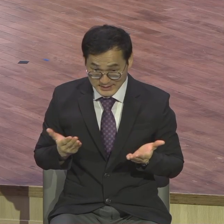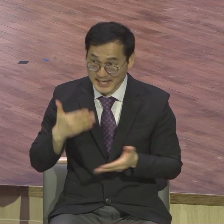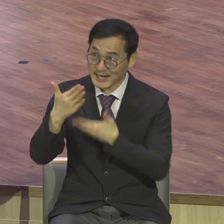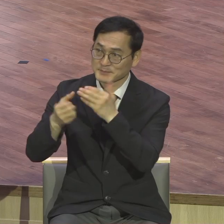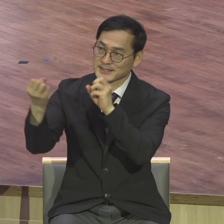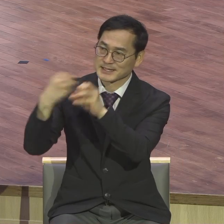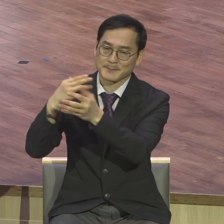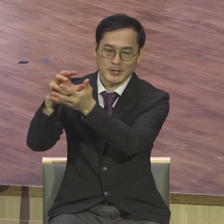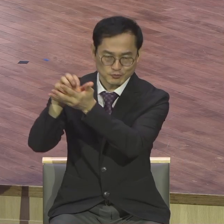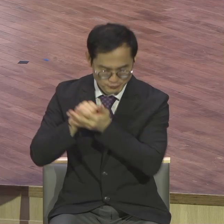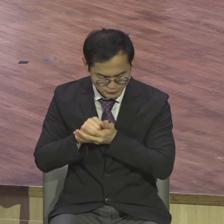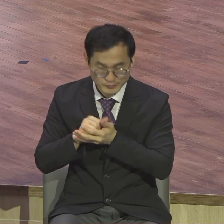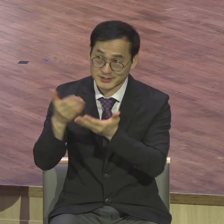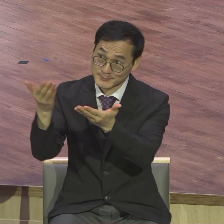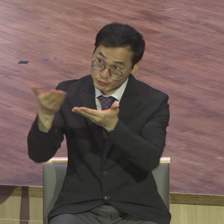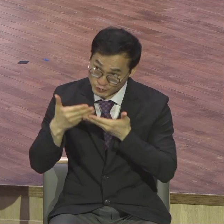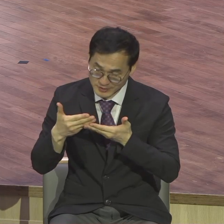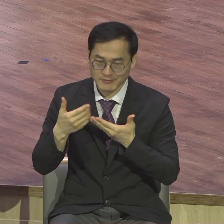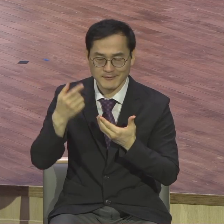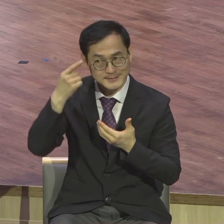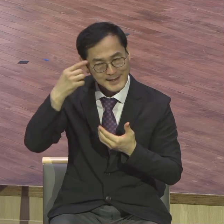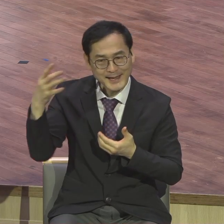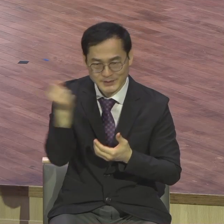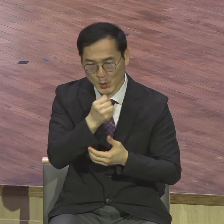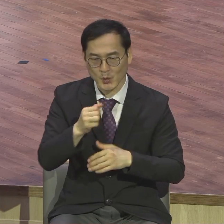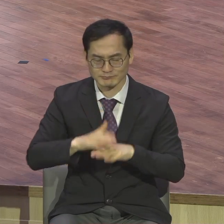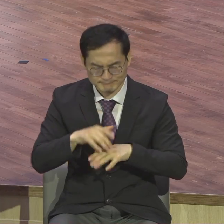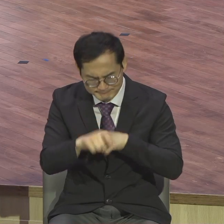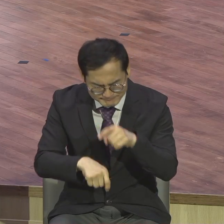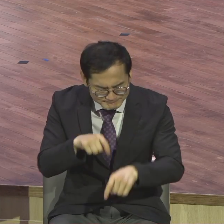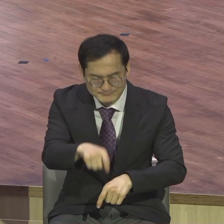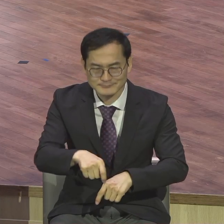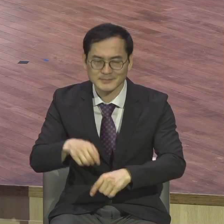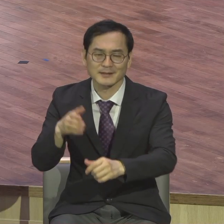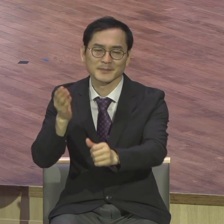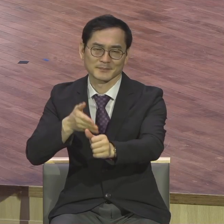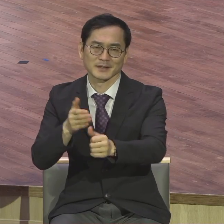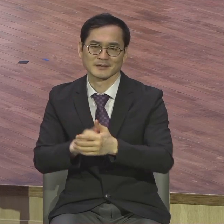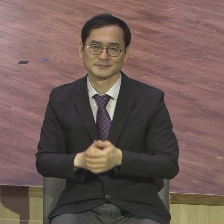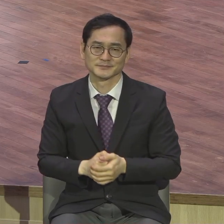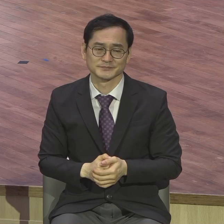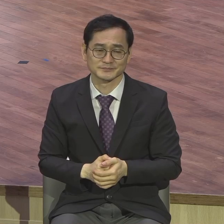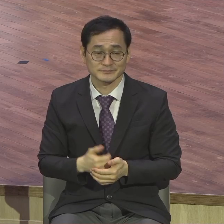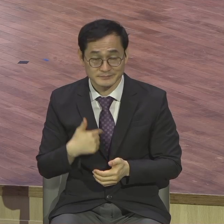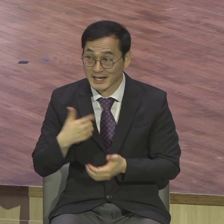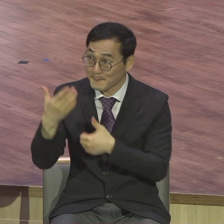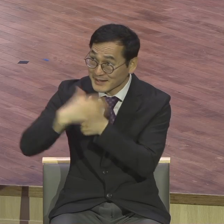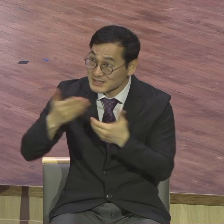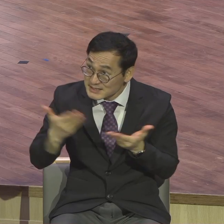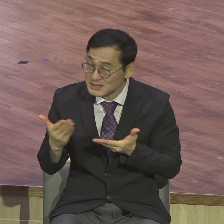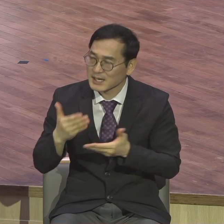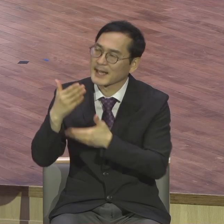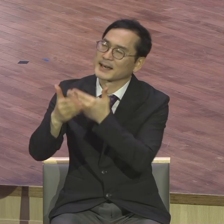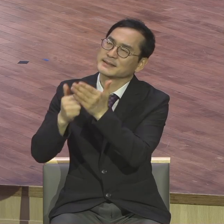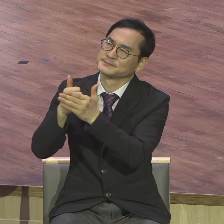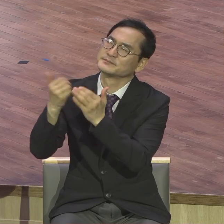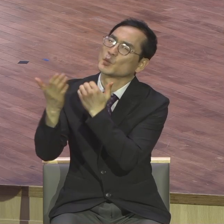은약 도전하시 도전하시 바랍니다 축복해 주십시오 기동담 하나님 무슨 내가 내게